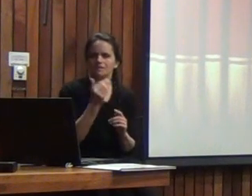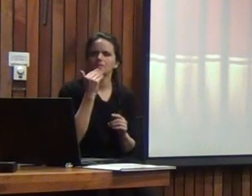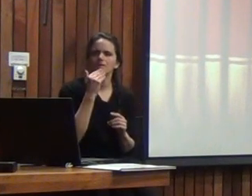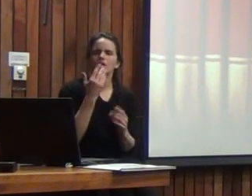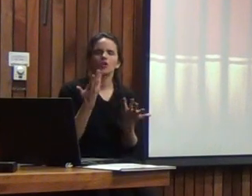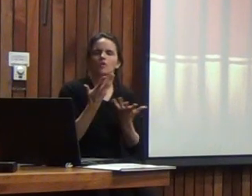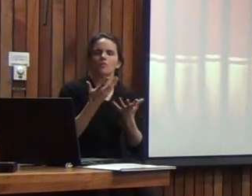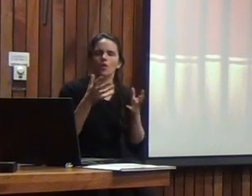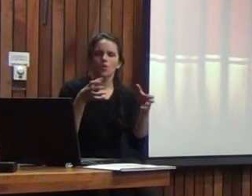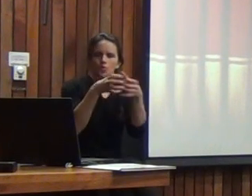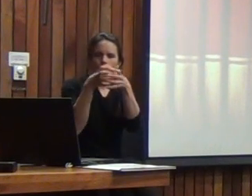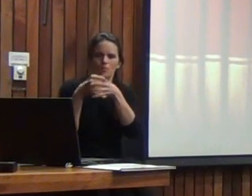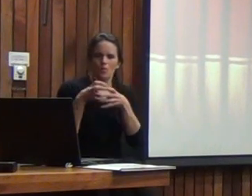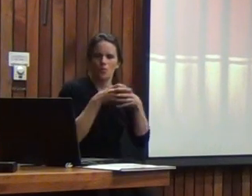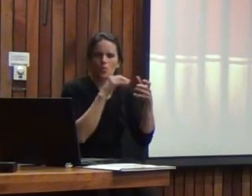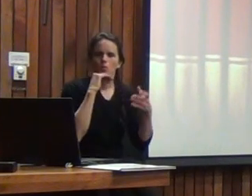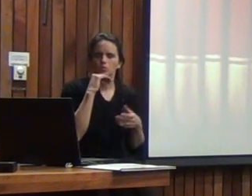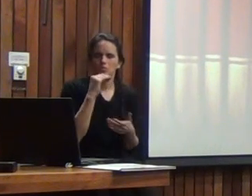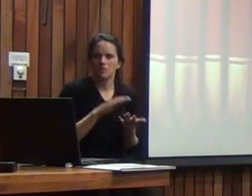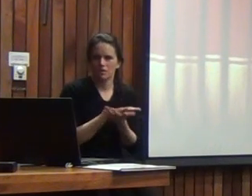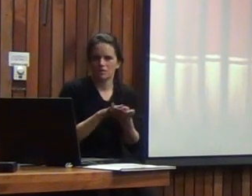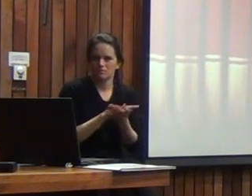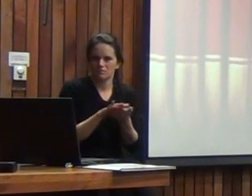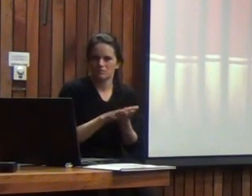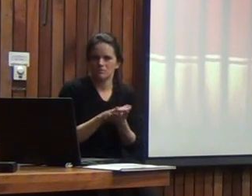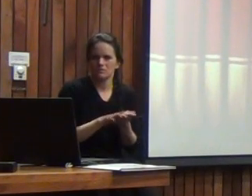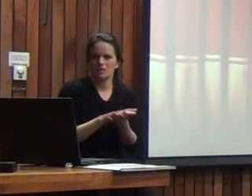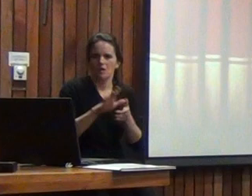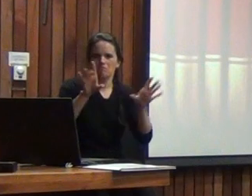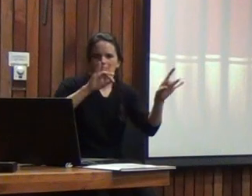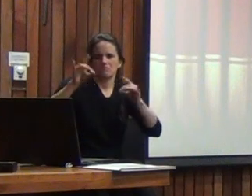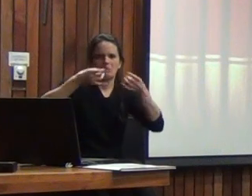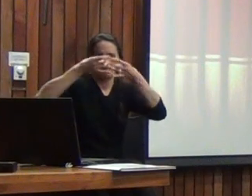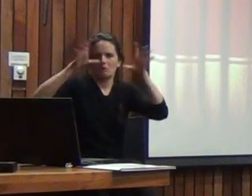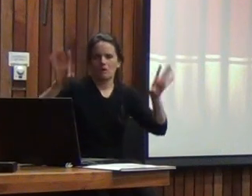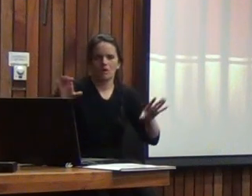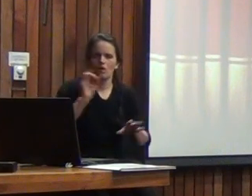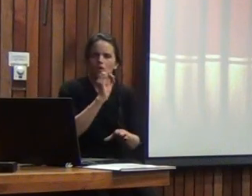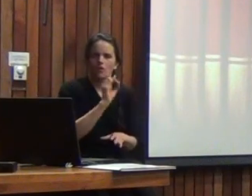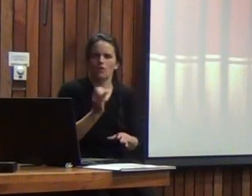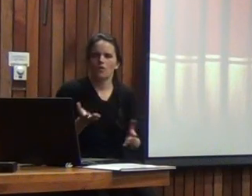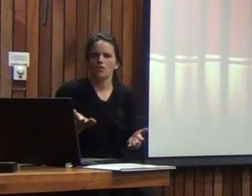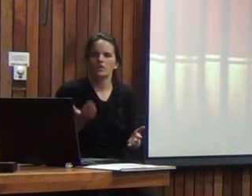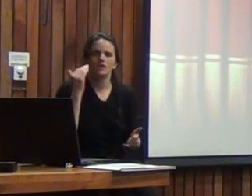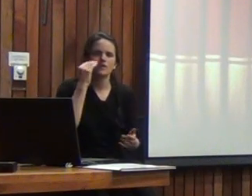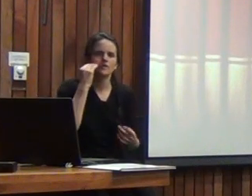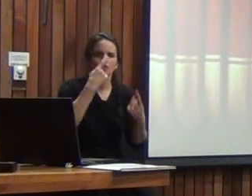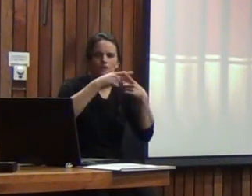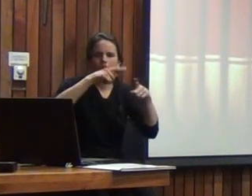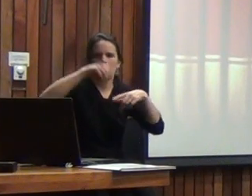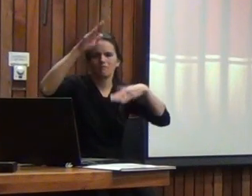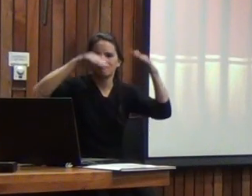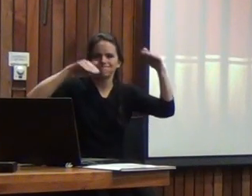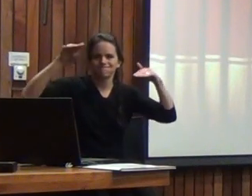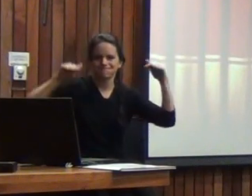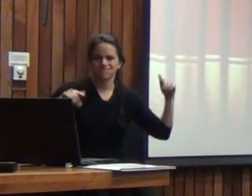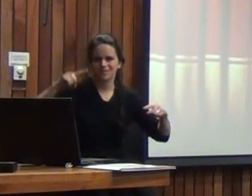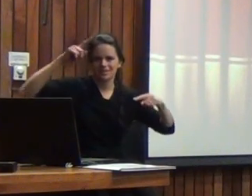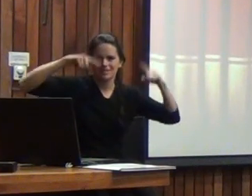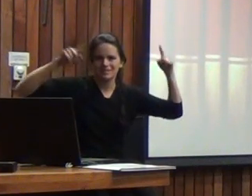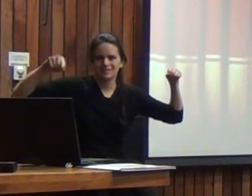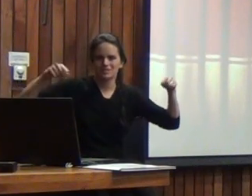¿qué tipo de muestra utilizaron? si es aleatoria si es con distintos de niños de distintos tipos de estratos